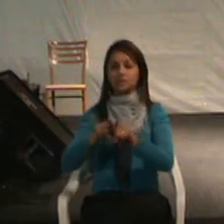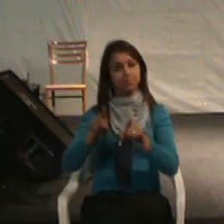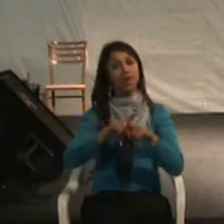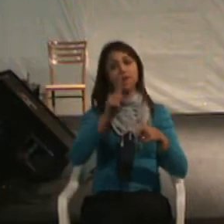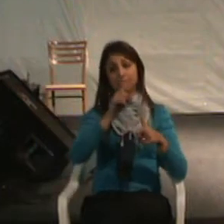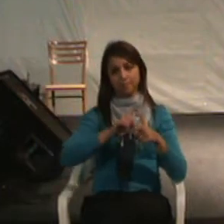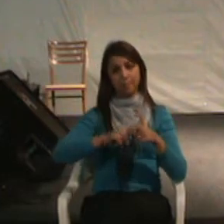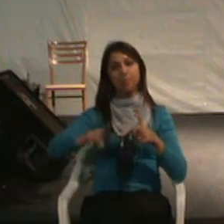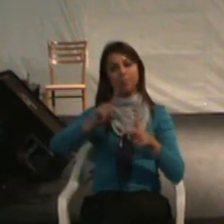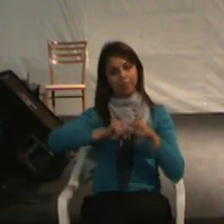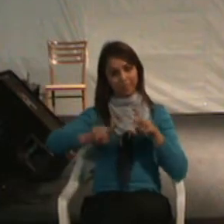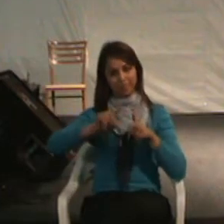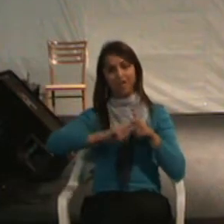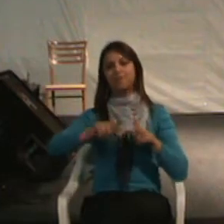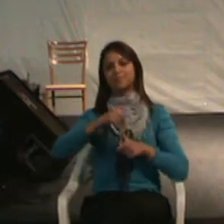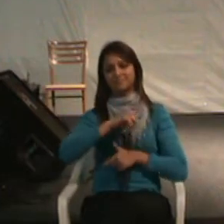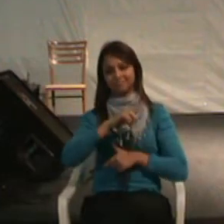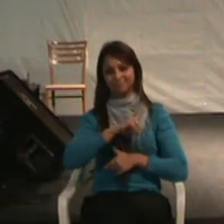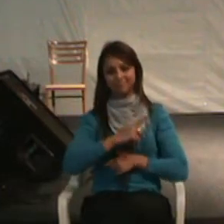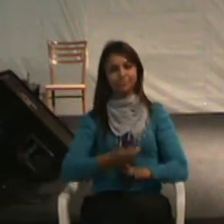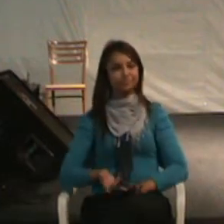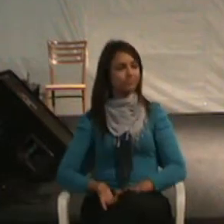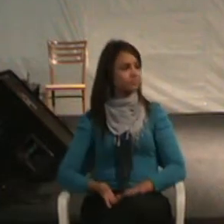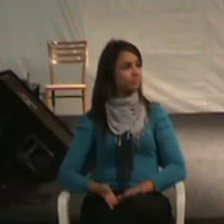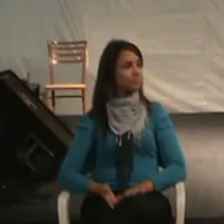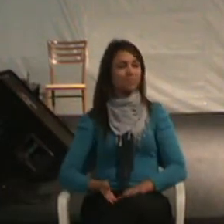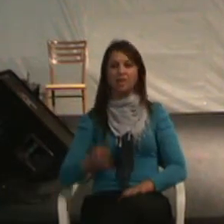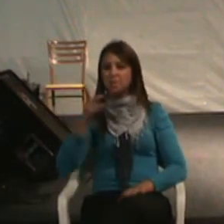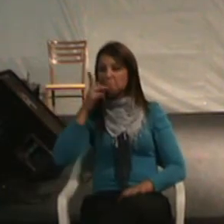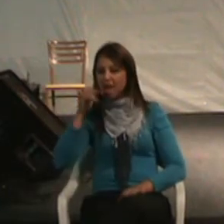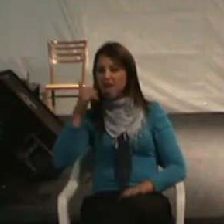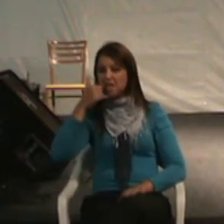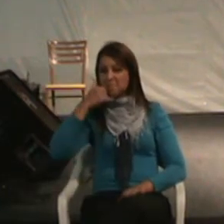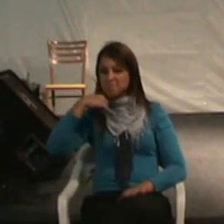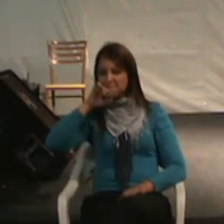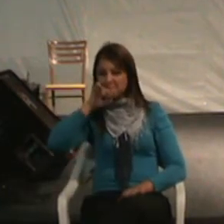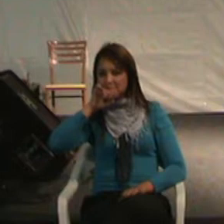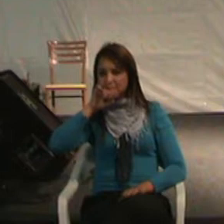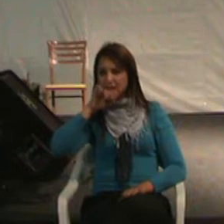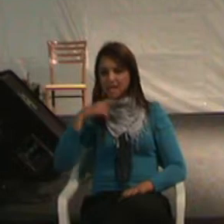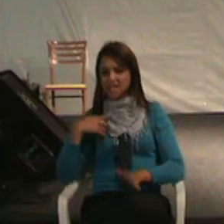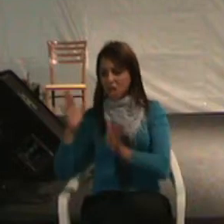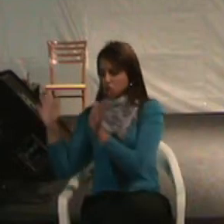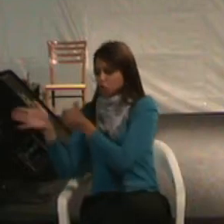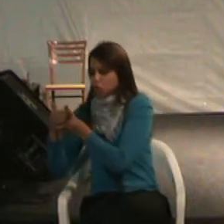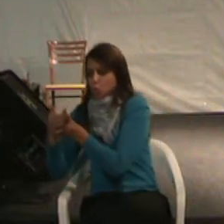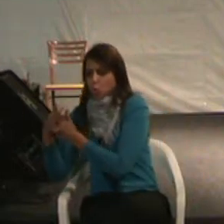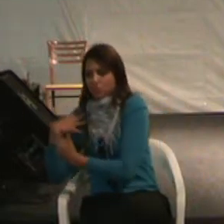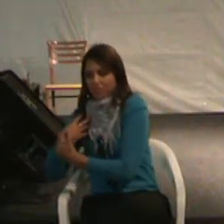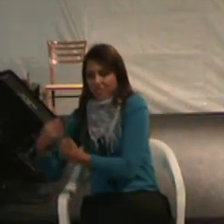problema que nós temos observado. Pai e mãe que não expõem os seus filhos.